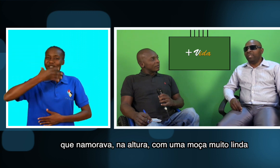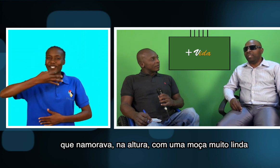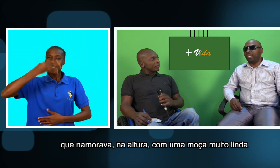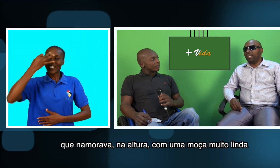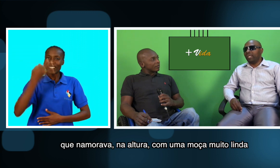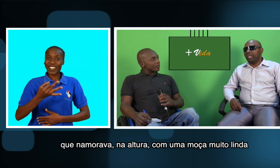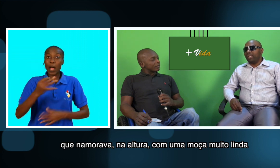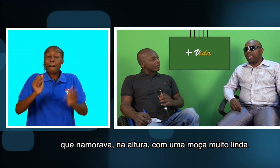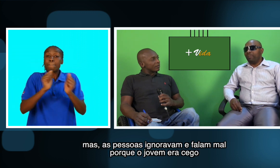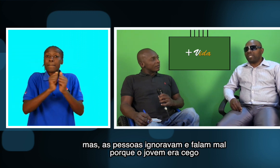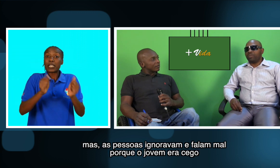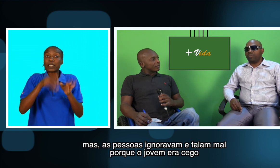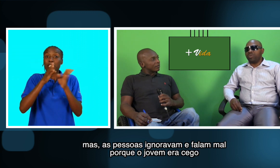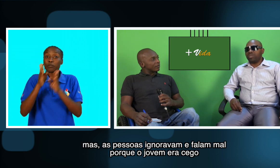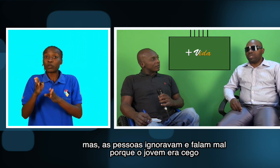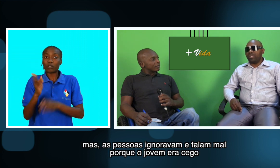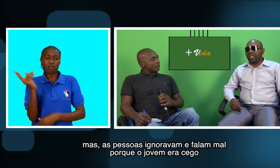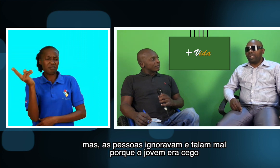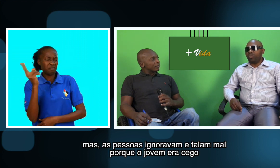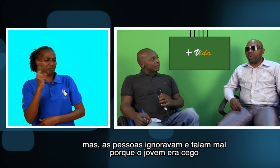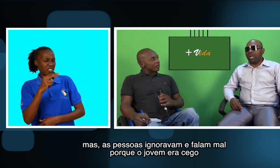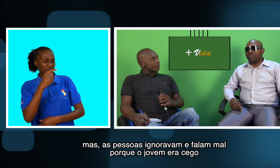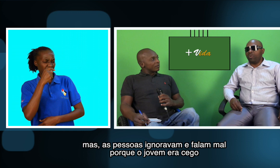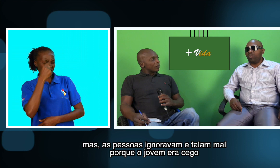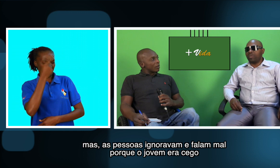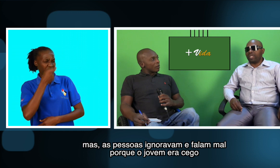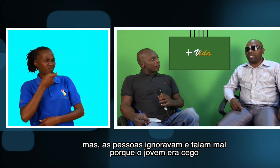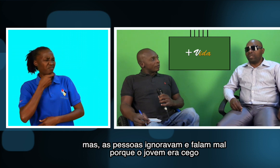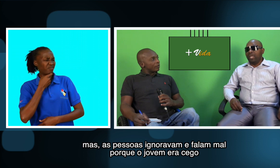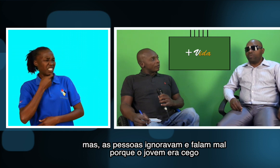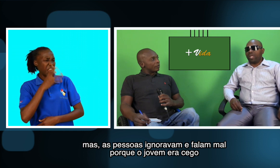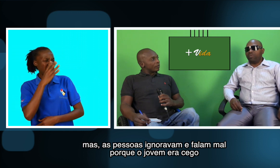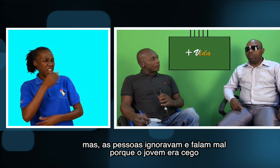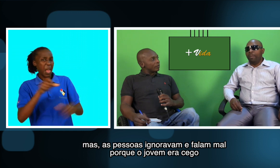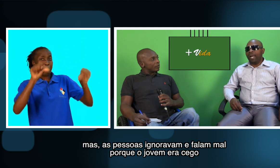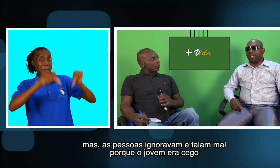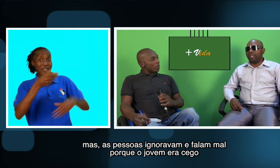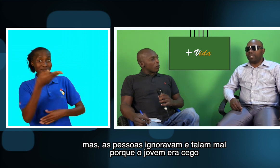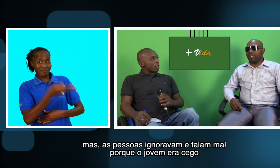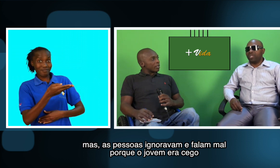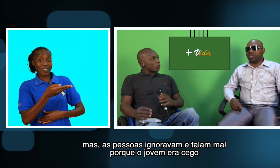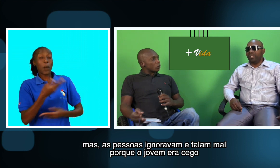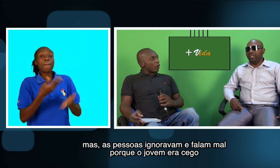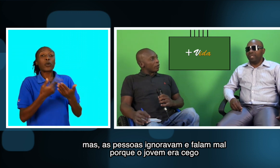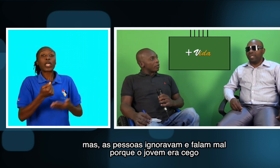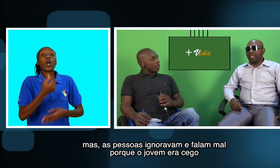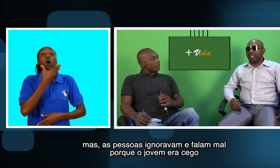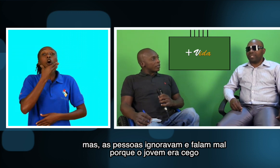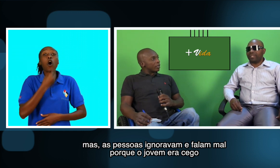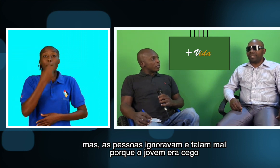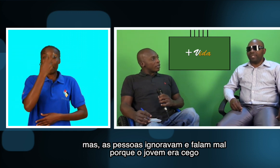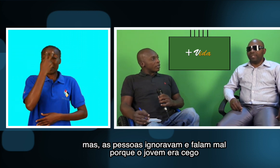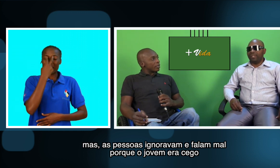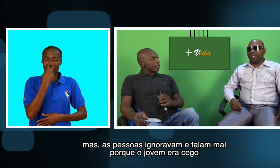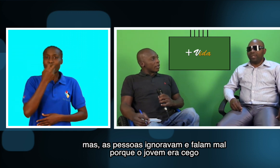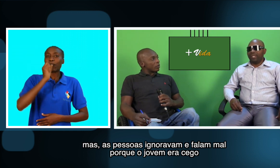linda, mas as pessoas ignoravam, ou seja, falavam mal. Porque ser o jovem ser cego.